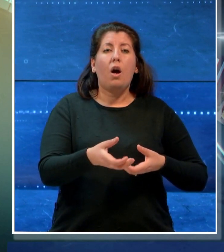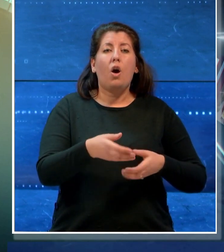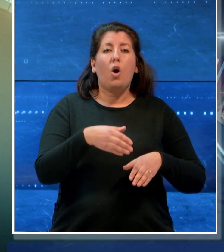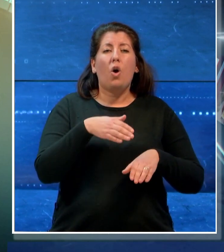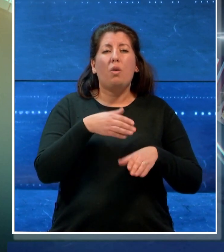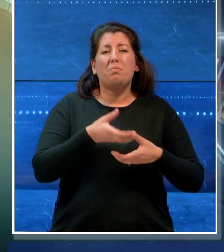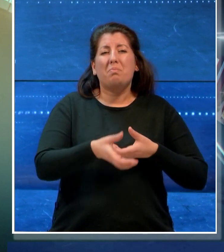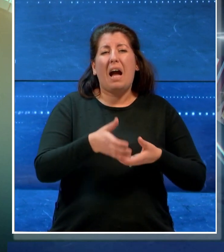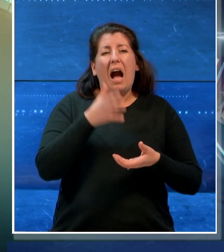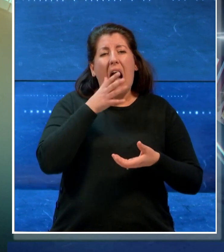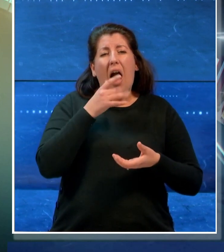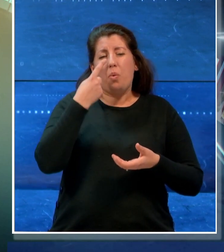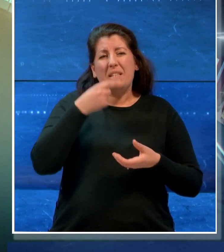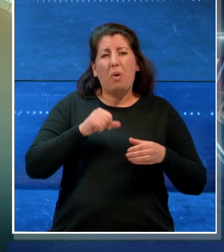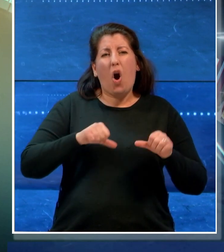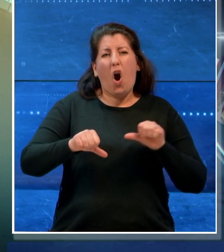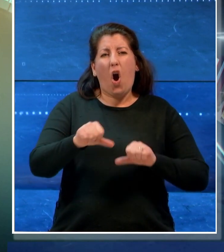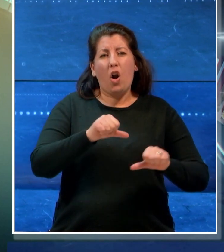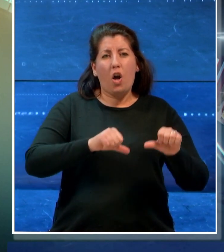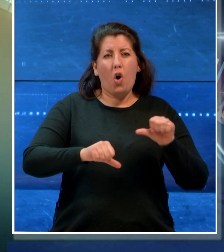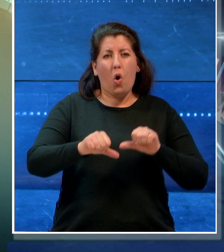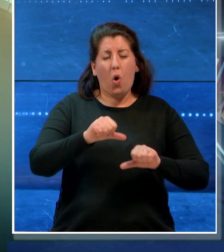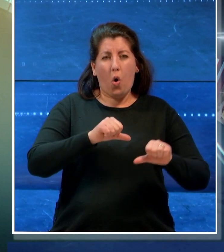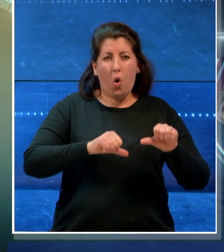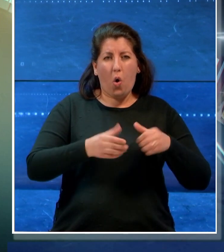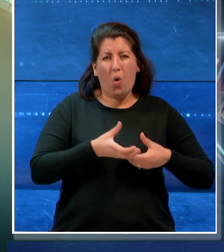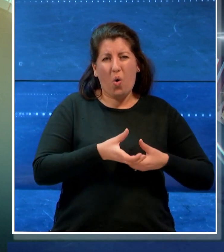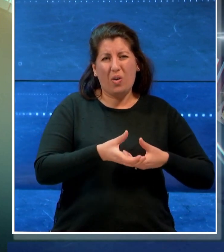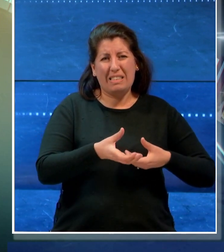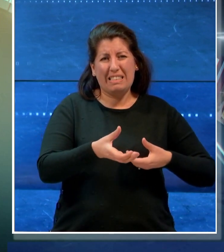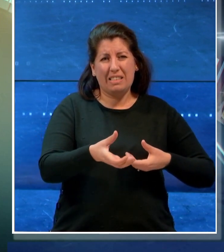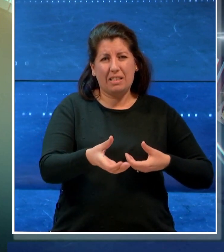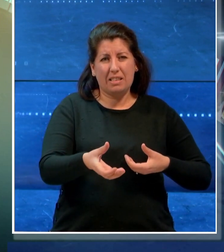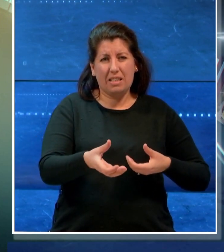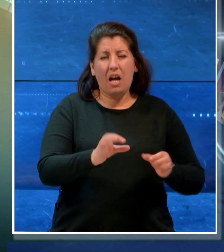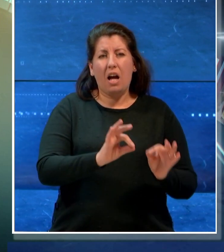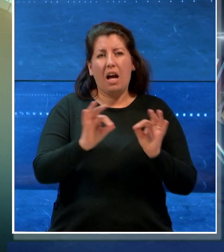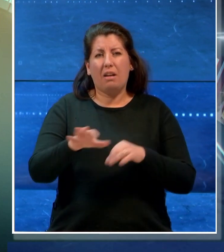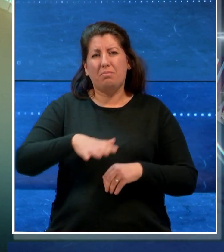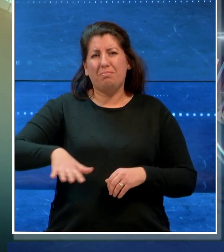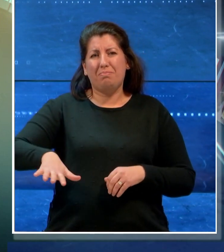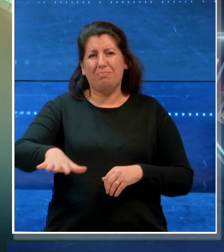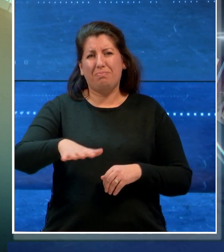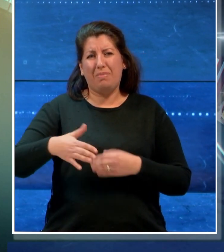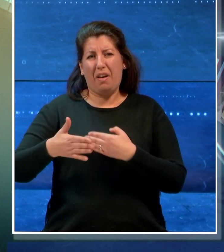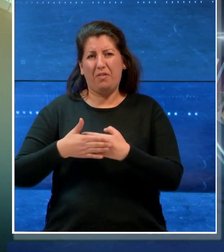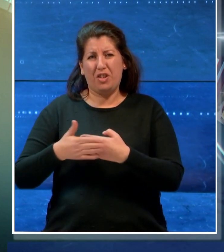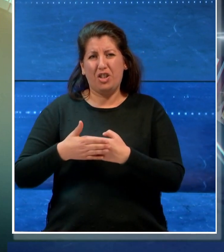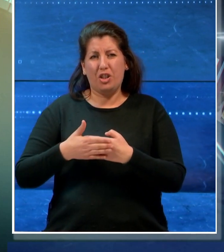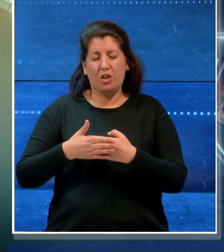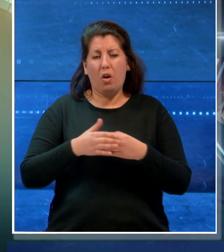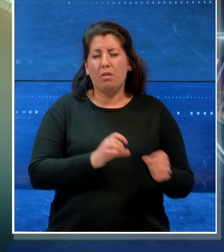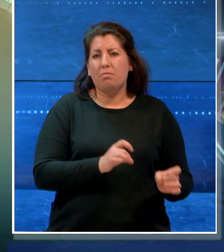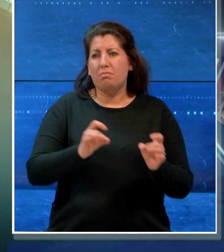oleose dalle vasche di decantazione al piazzale Attigo con gravi